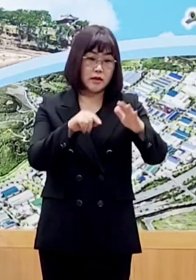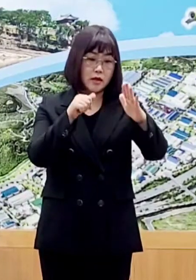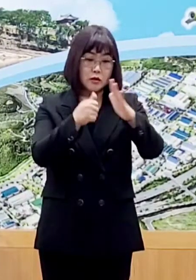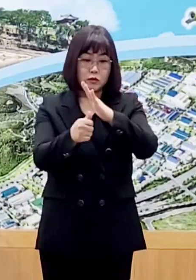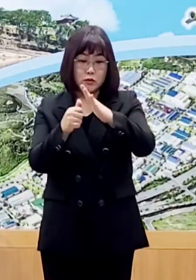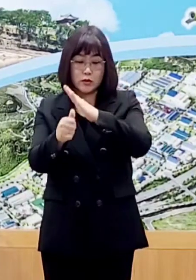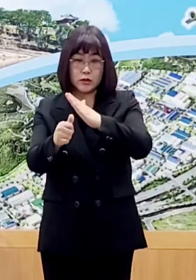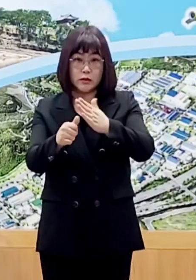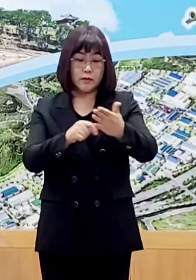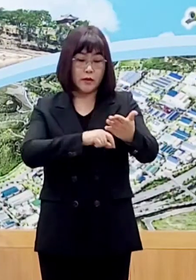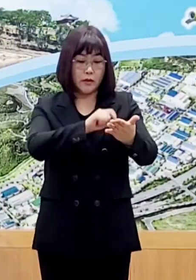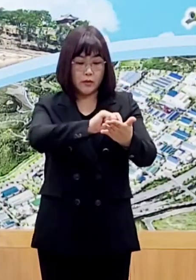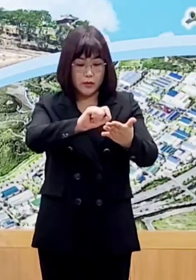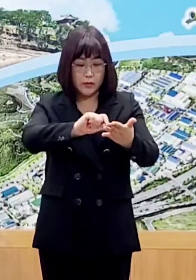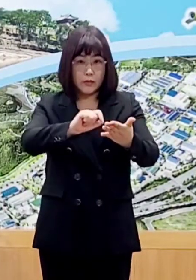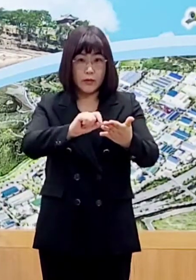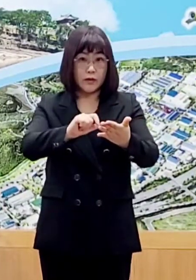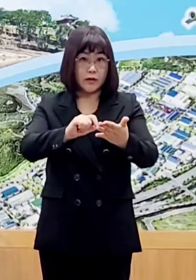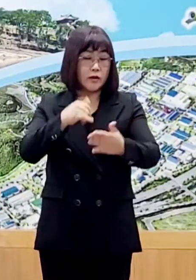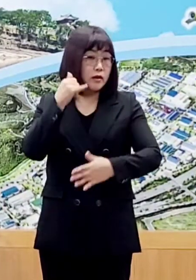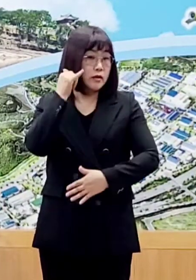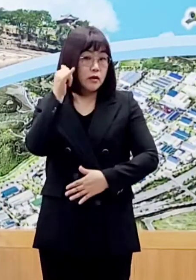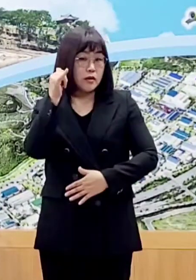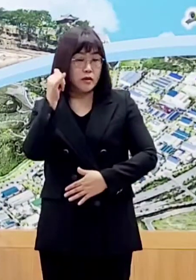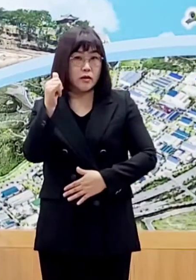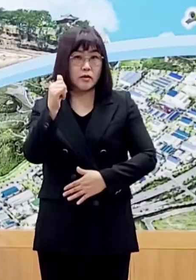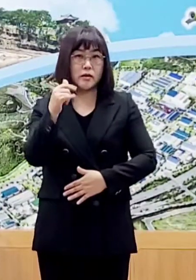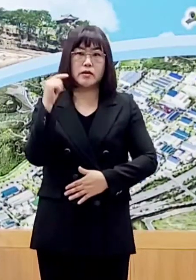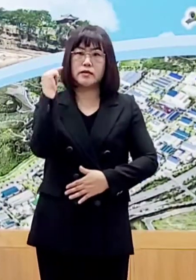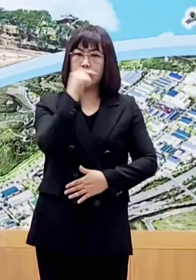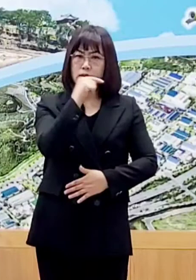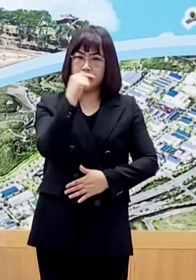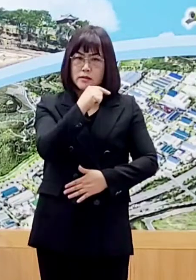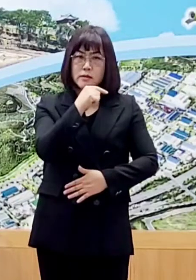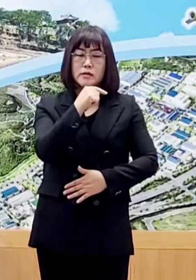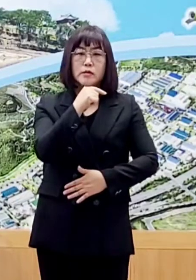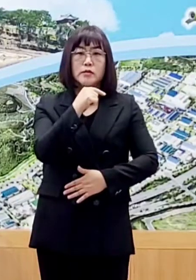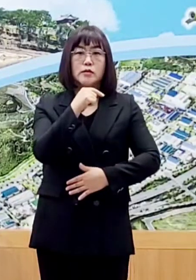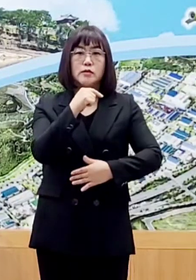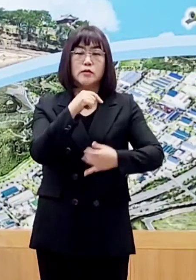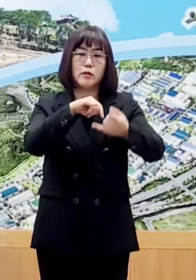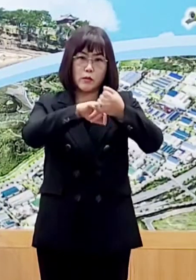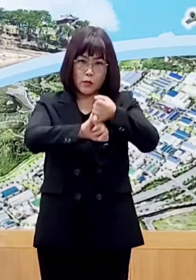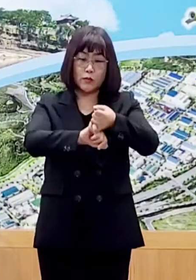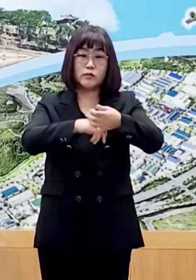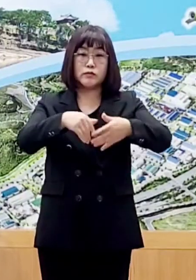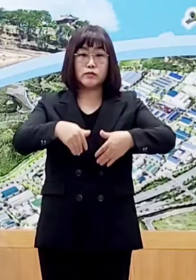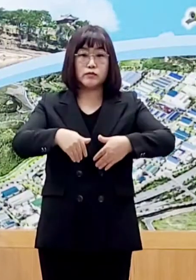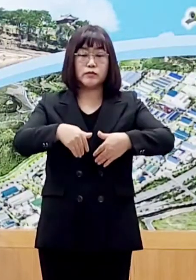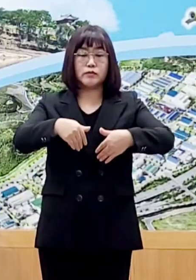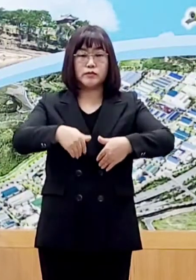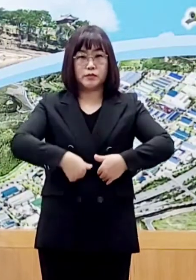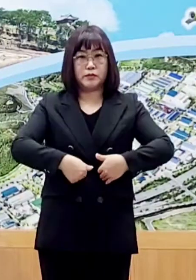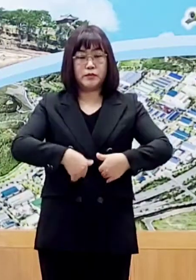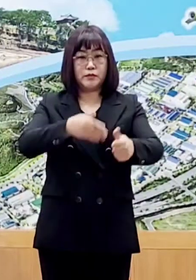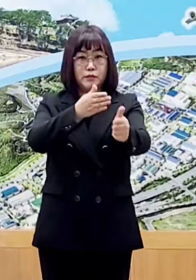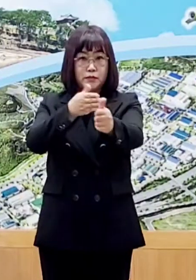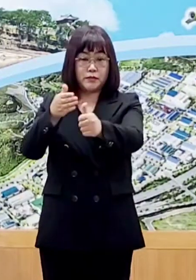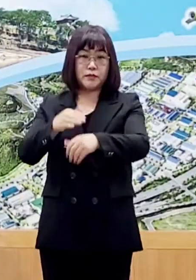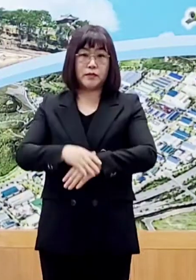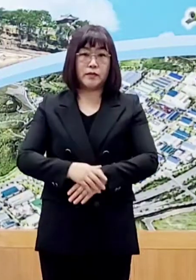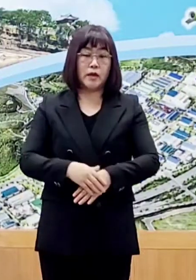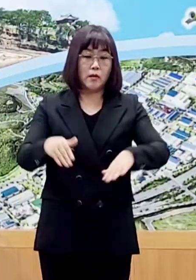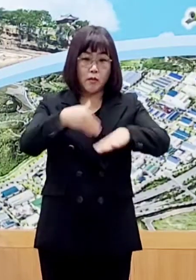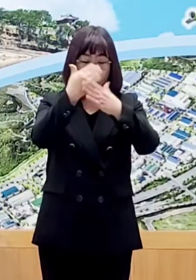안심콜 등 출입자명부 관리에도 철저를 기하여 주십시오. 다중이용시설에 방문하시는